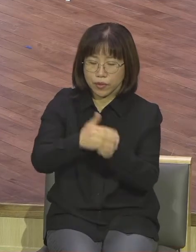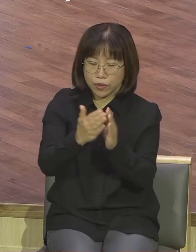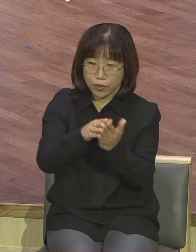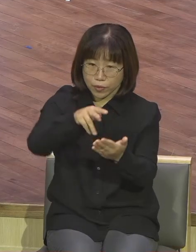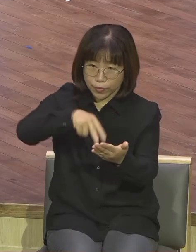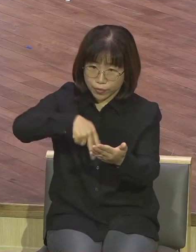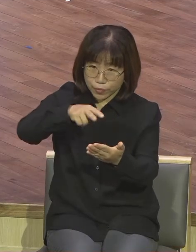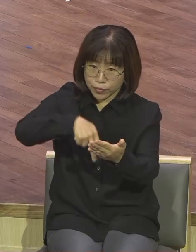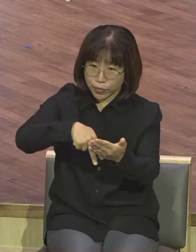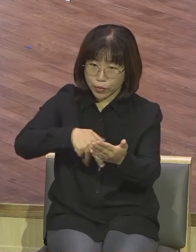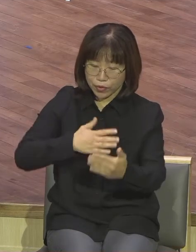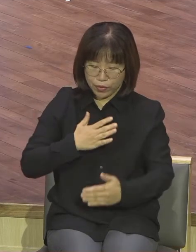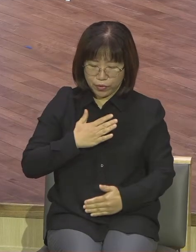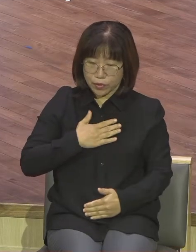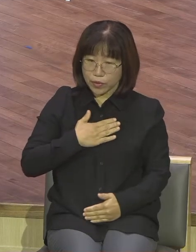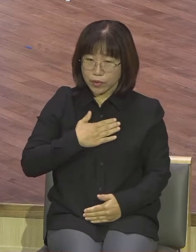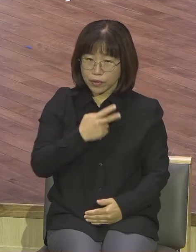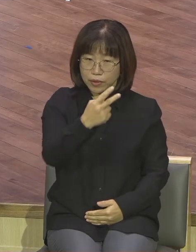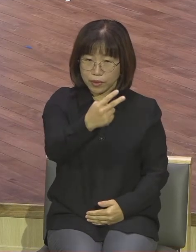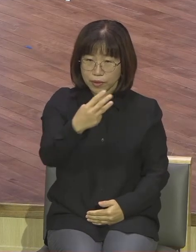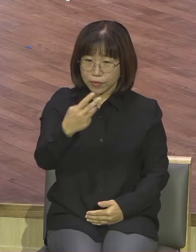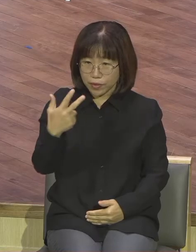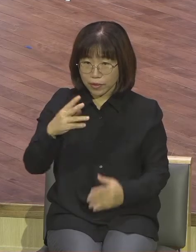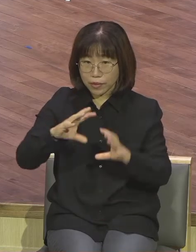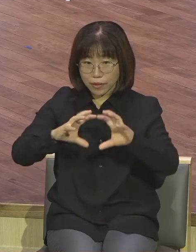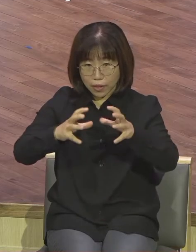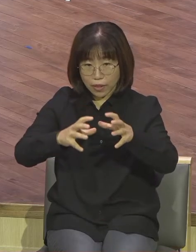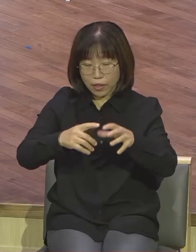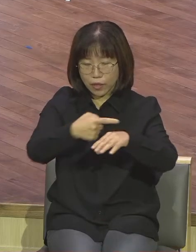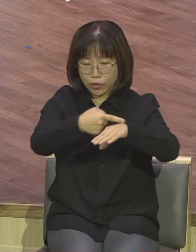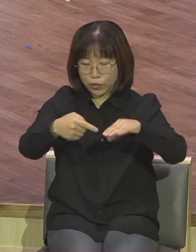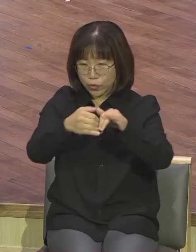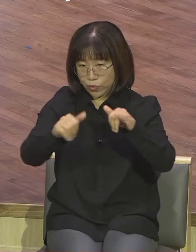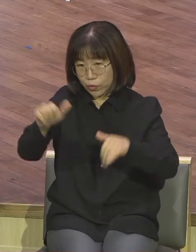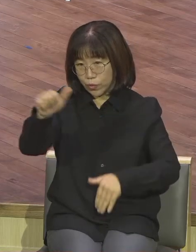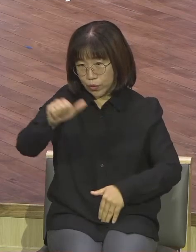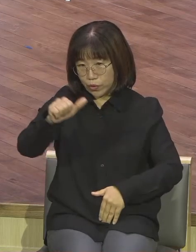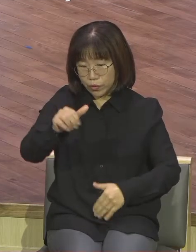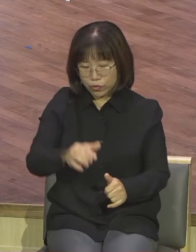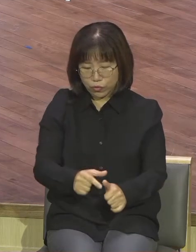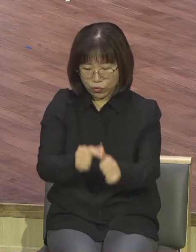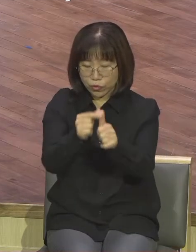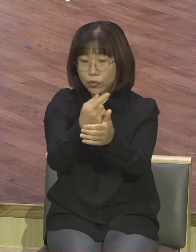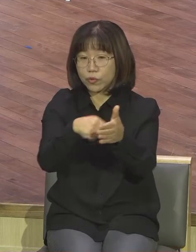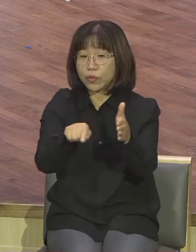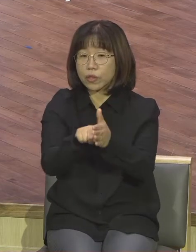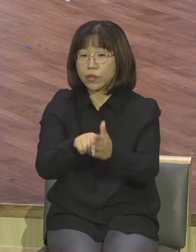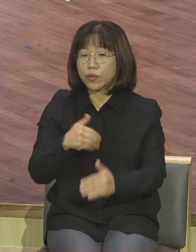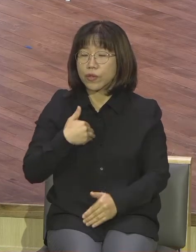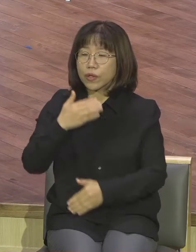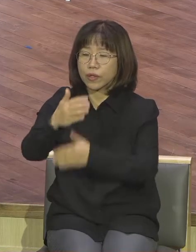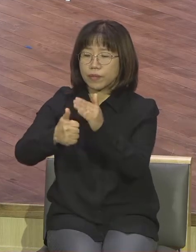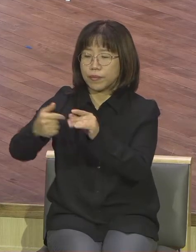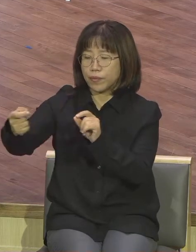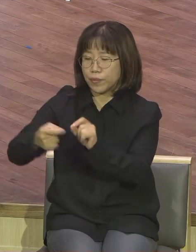2, 3, 7, 1, 5천 종족 살리는 일의 세계보험하여 나도 하나님 앞에 쓰임 받을 수 있는가